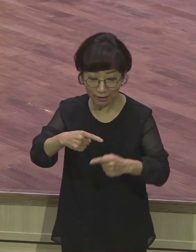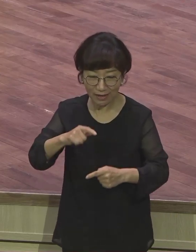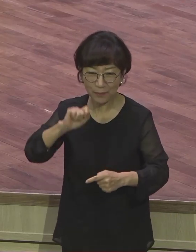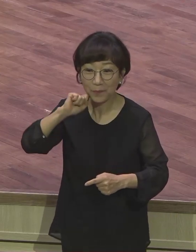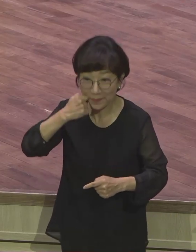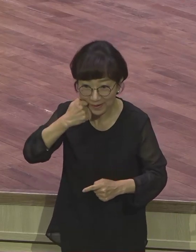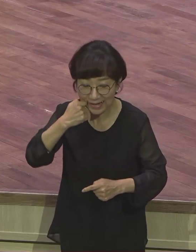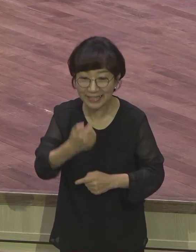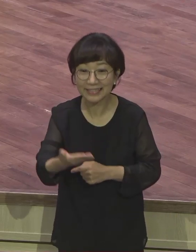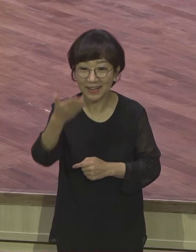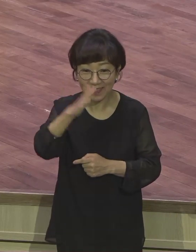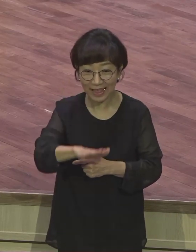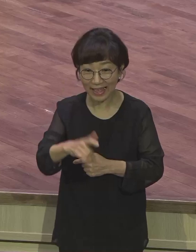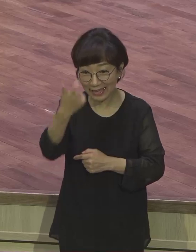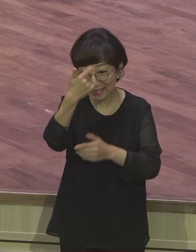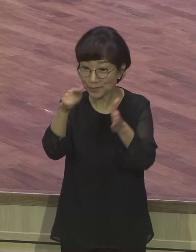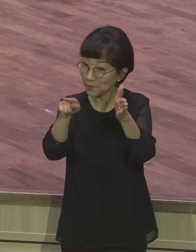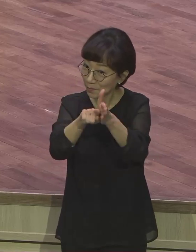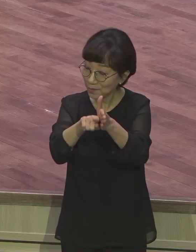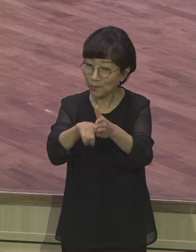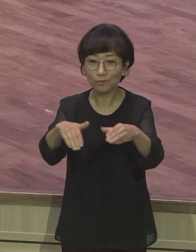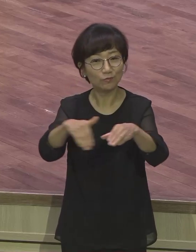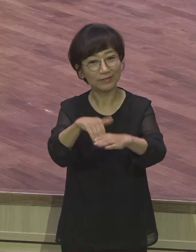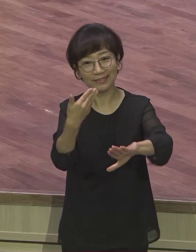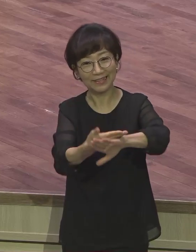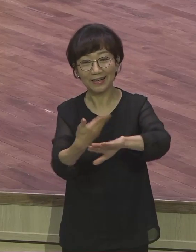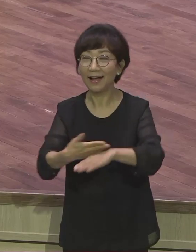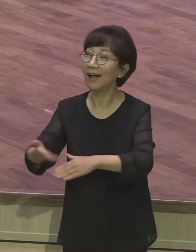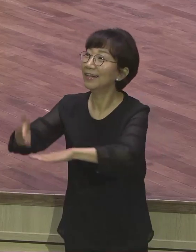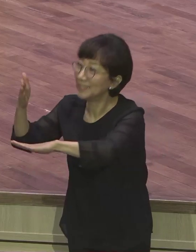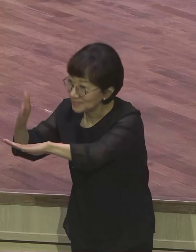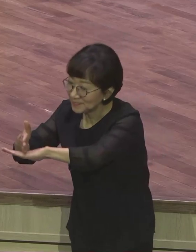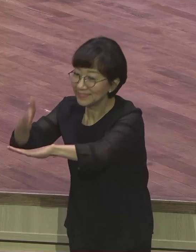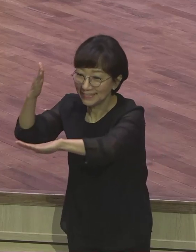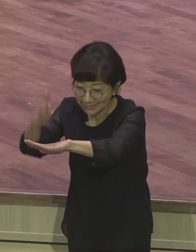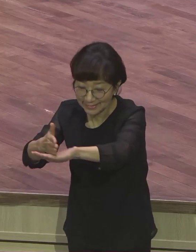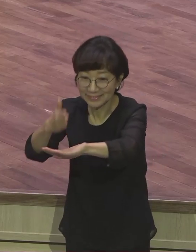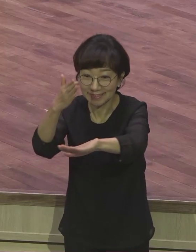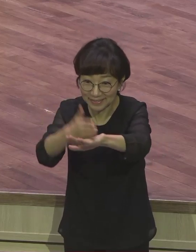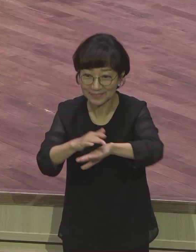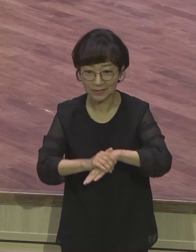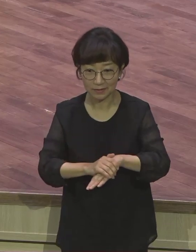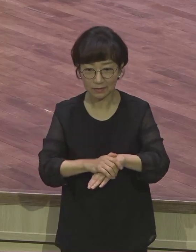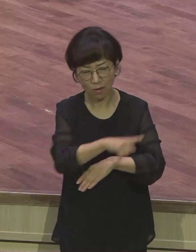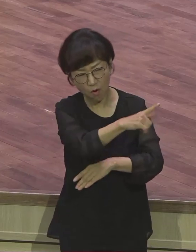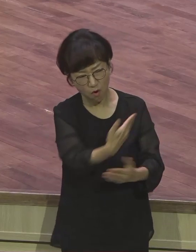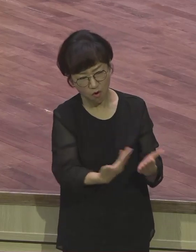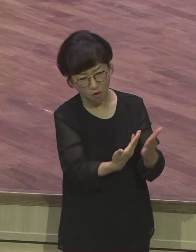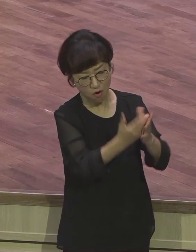진심으로 쉽게 쉽게 하는 그런 문화를 우리가 선진국관 볼 수가 있어요. 이런 말이 있어요.